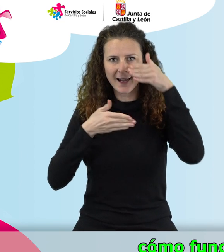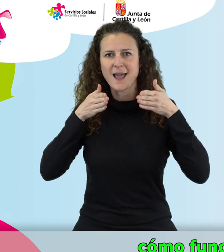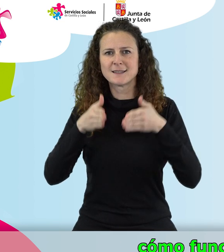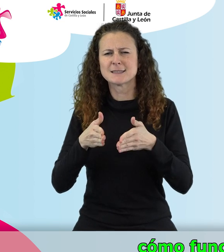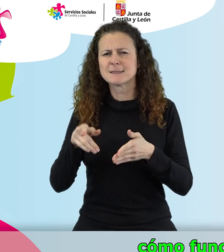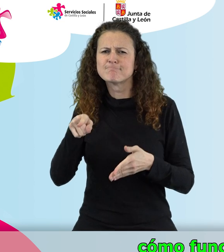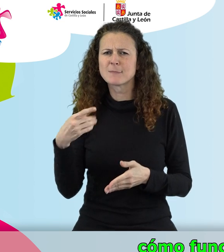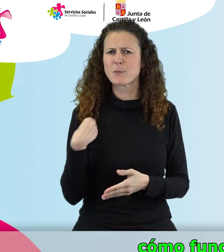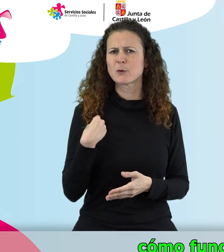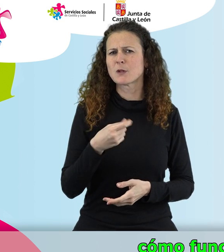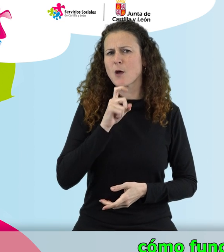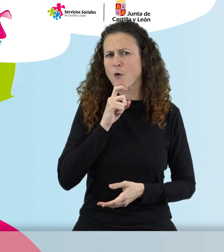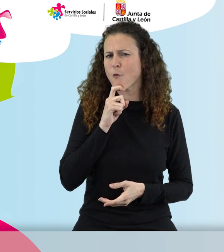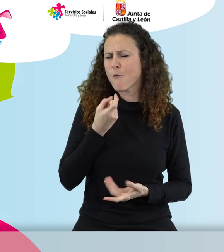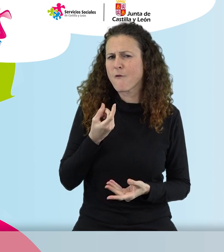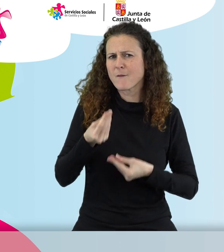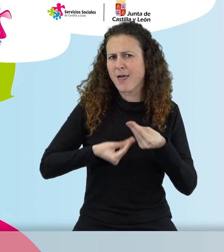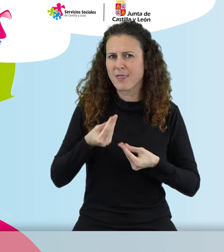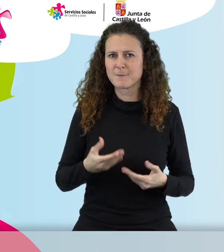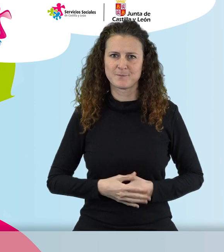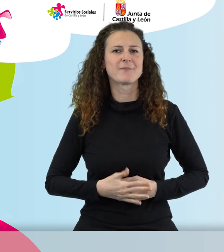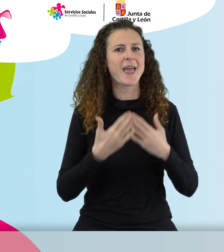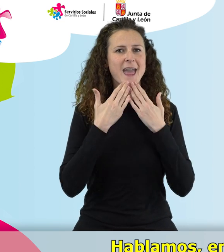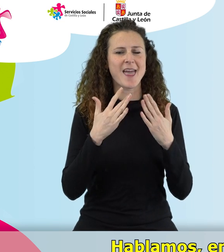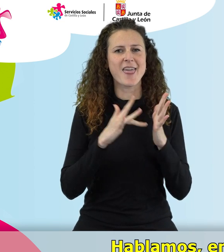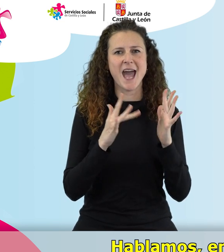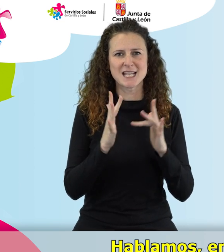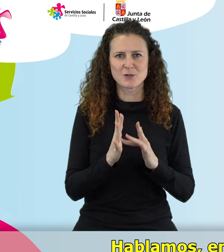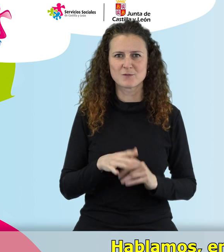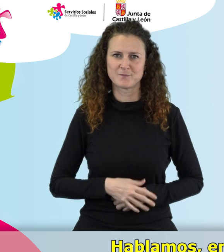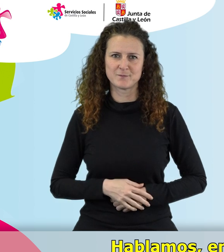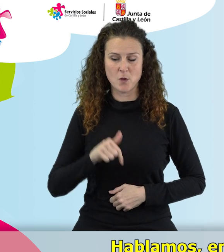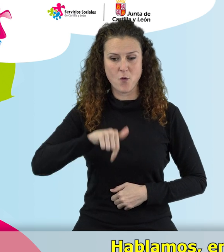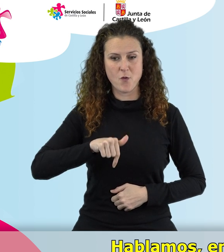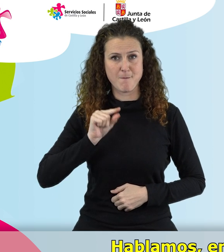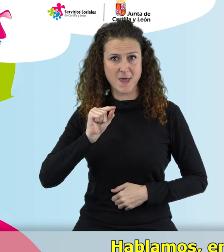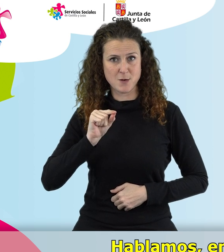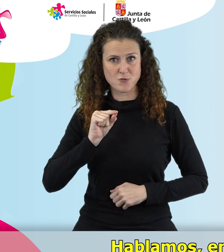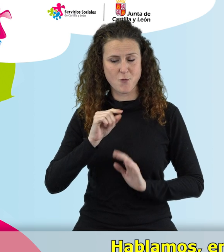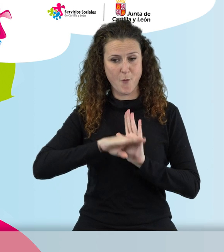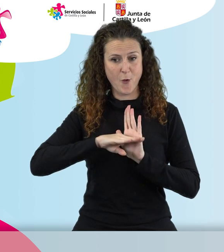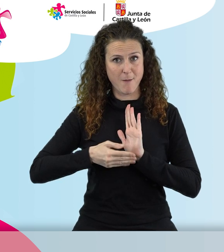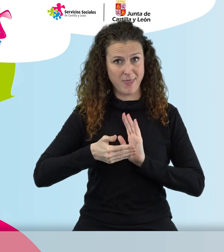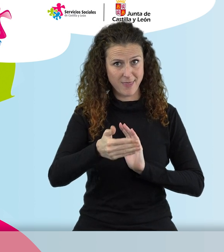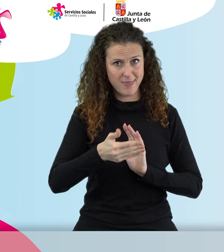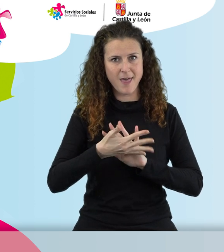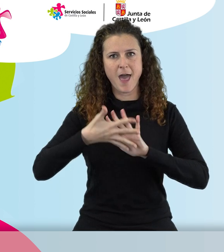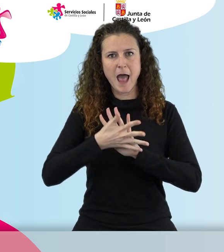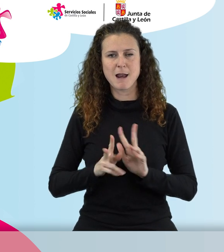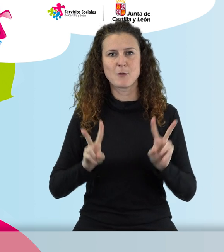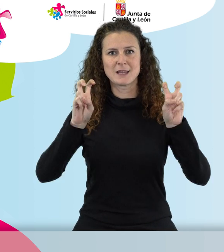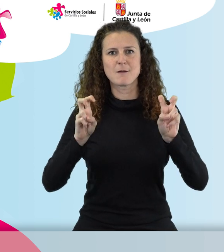más. Cómo funciona y quién puede usarlo. Gracias Jesús. Hablamos entonces durante los próximos minutos de la